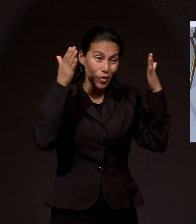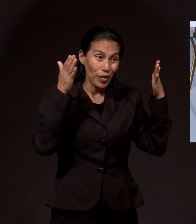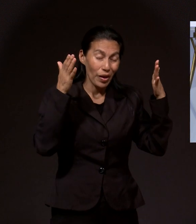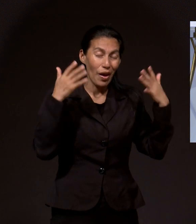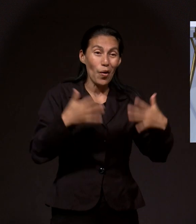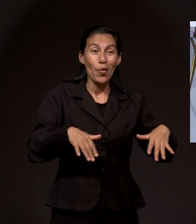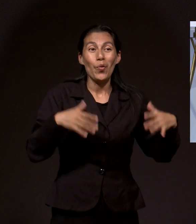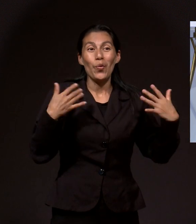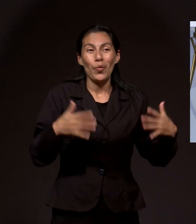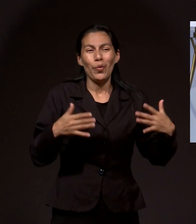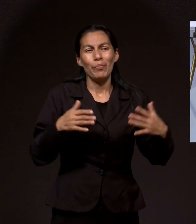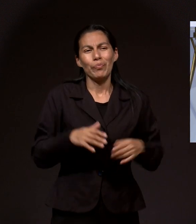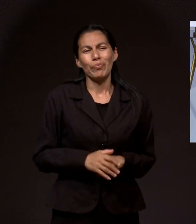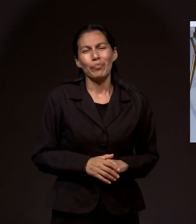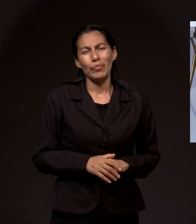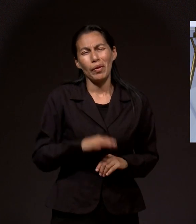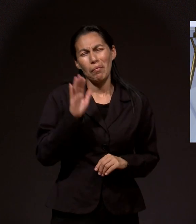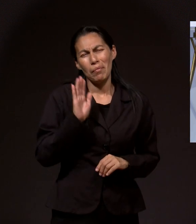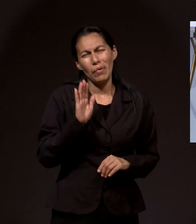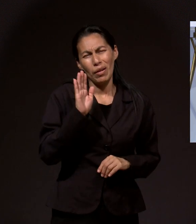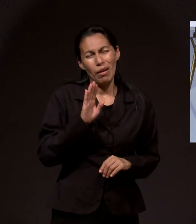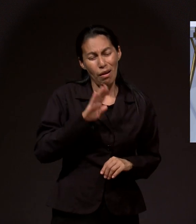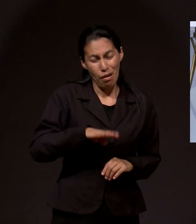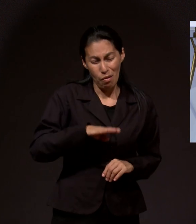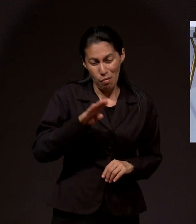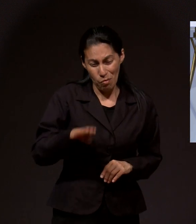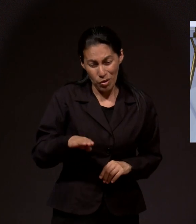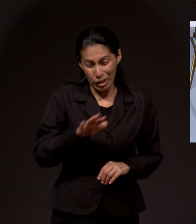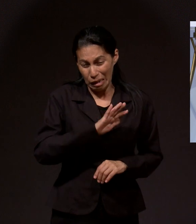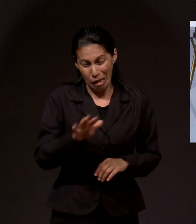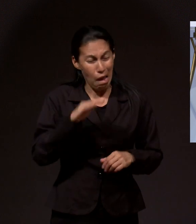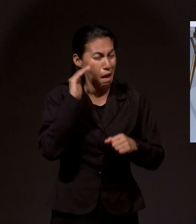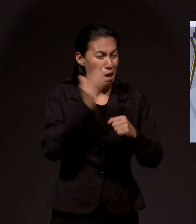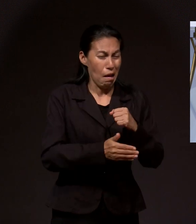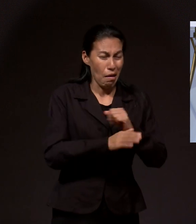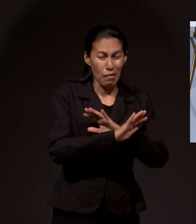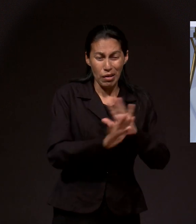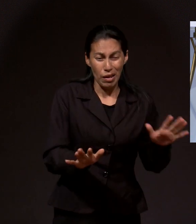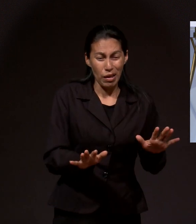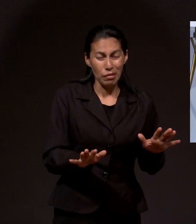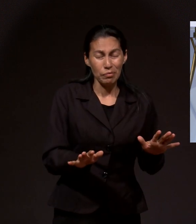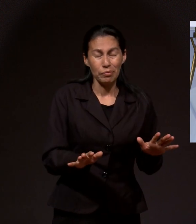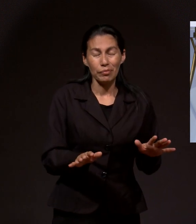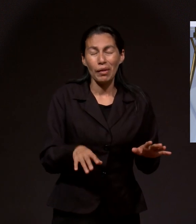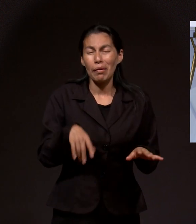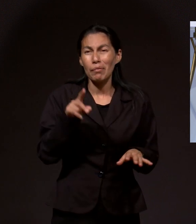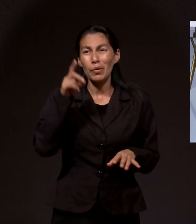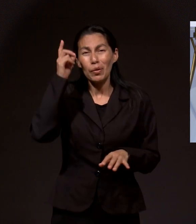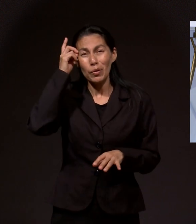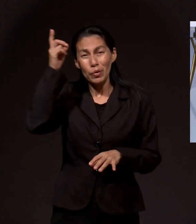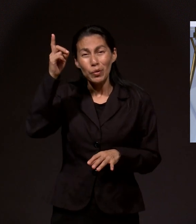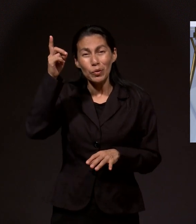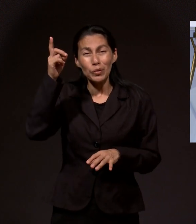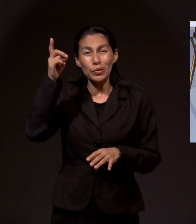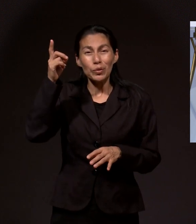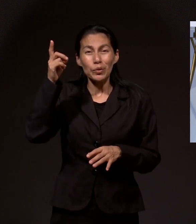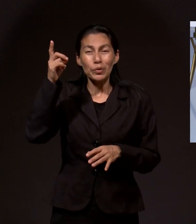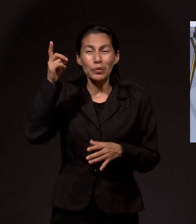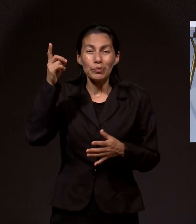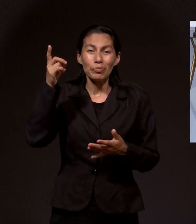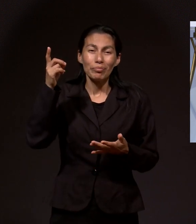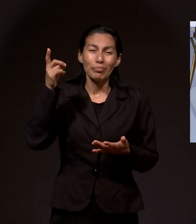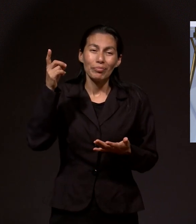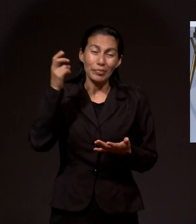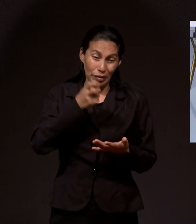Porque aparentemente la muerte es el fin de todo. Pero para el cristiano, la muerte es trivial.